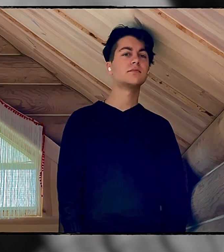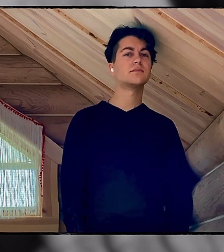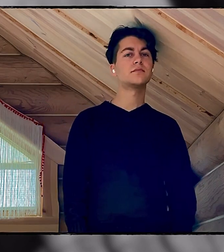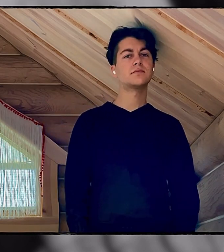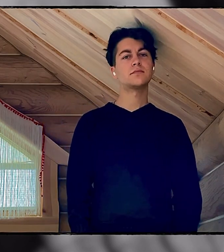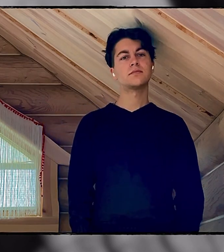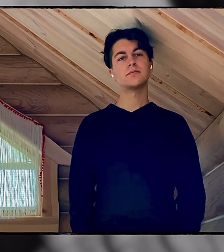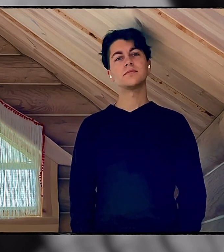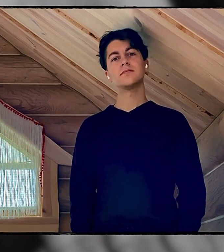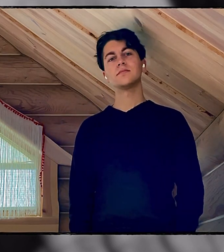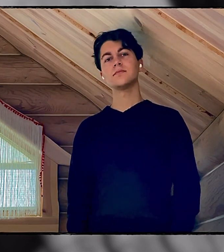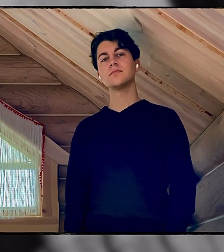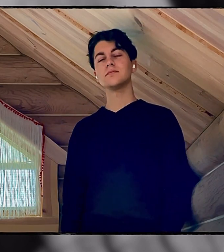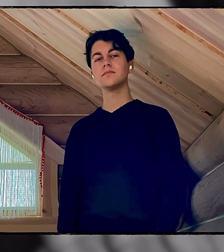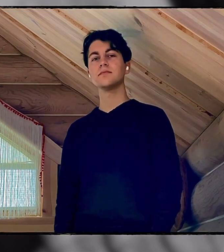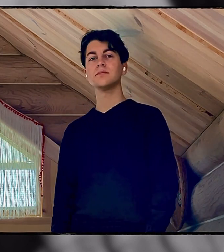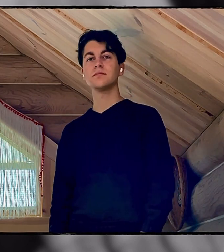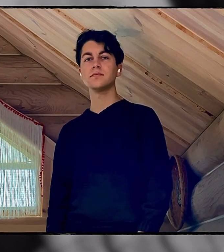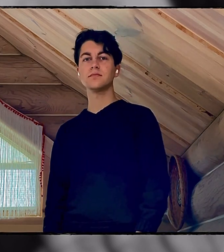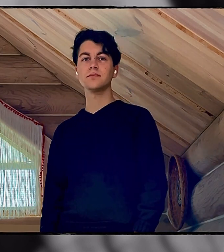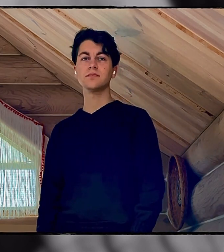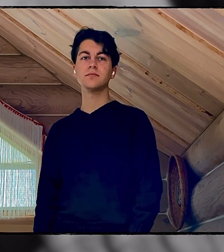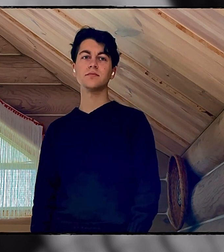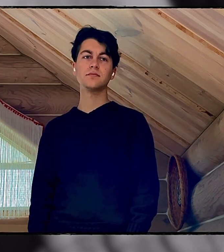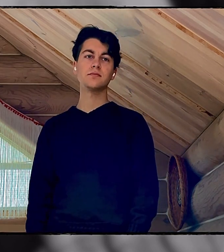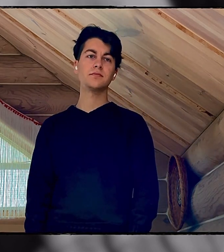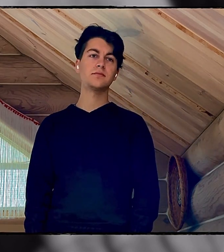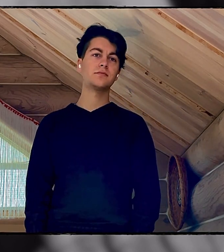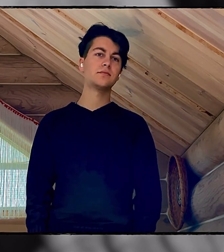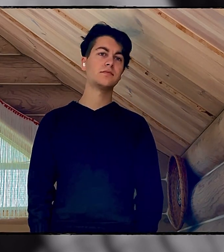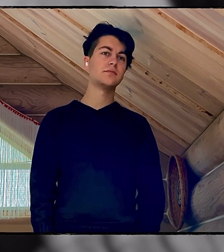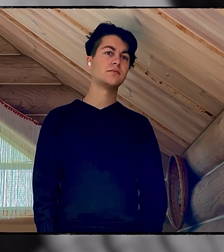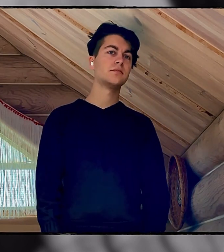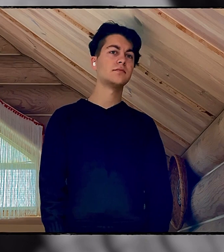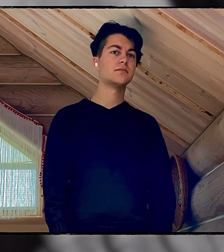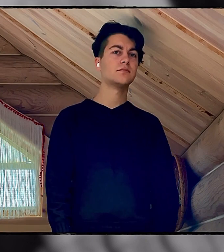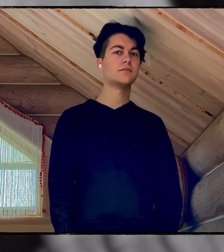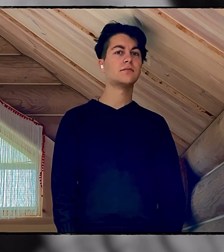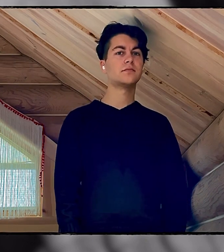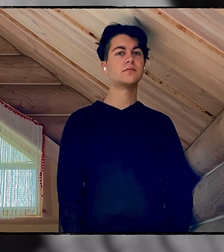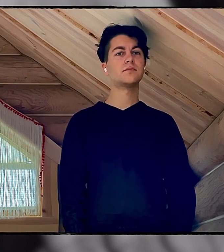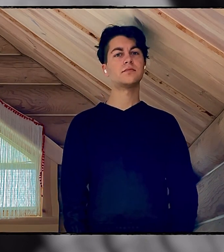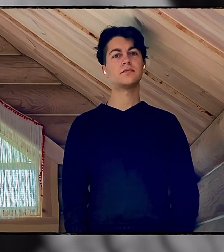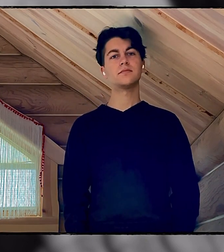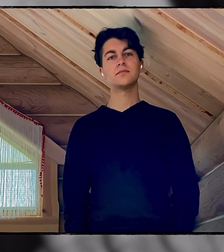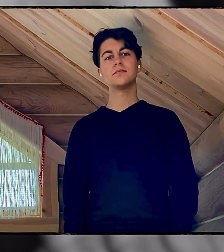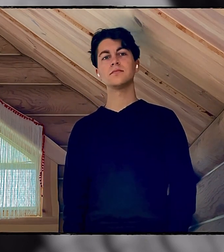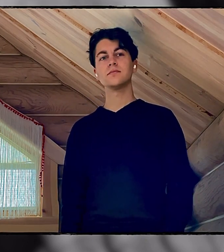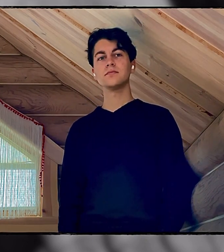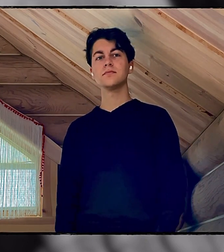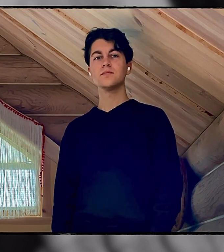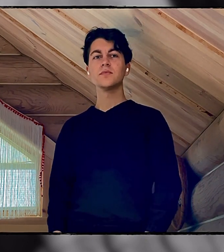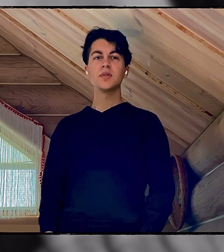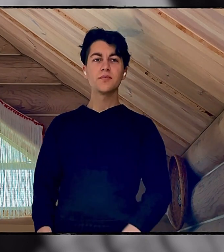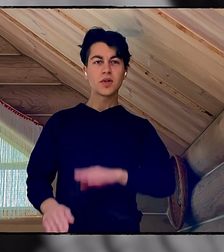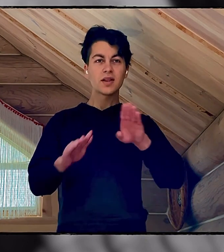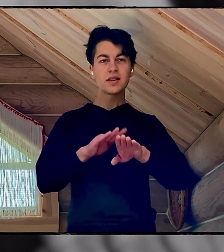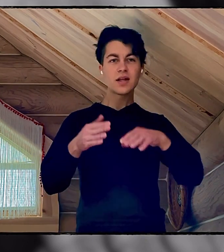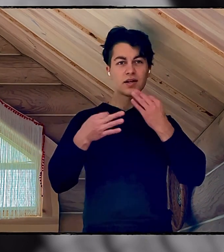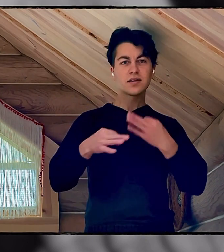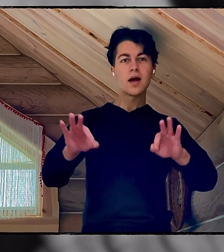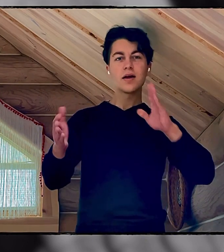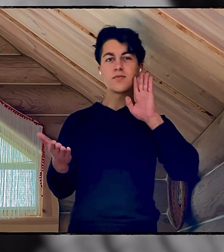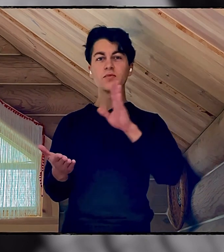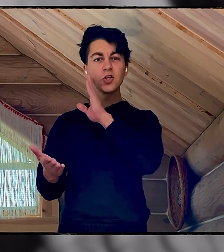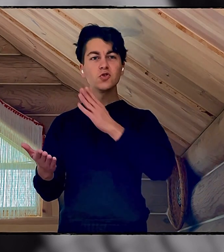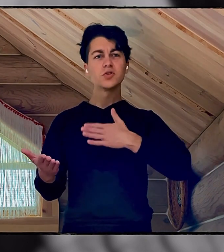-в-в, Силы веры даешь, чтоб стать сильней, Но за спиной лая ты запей с ней. Под ногами рай